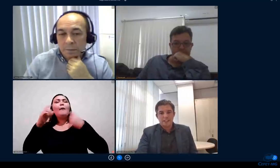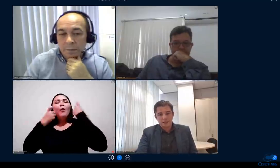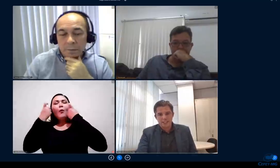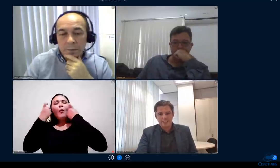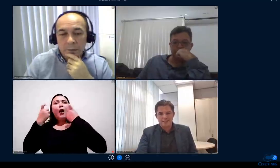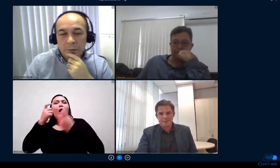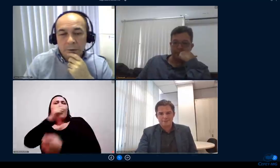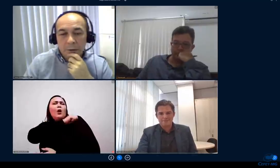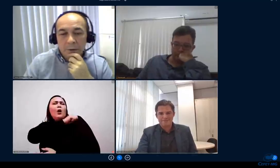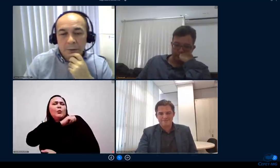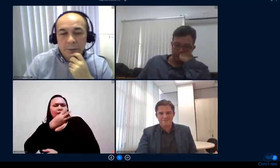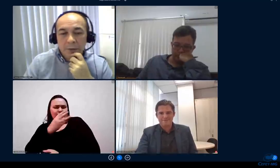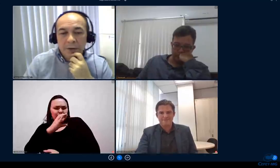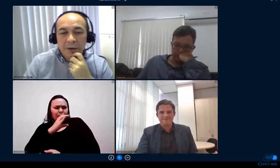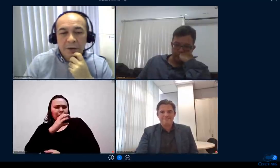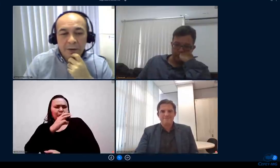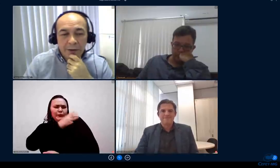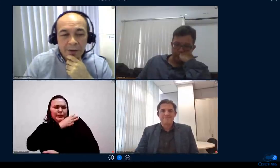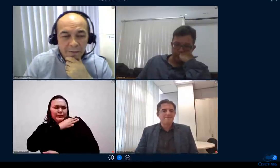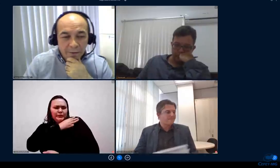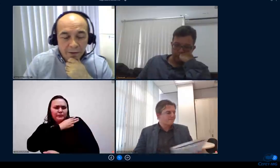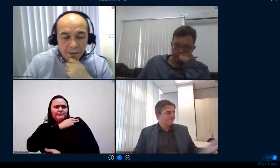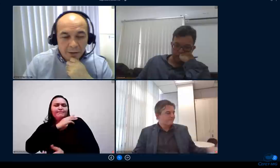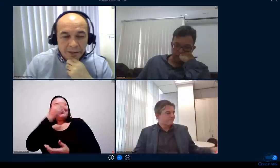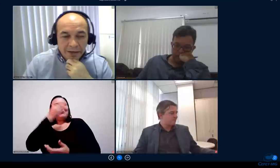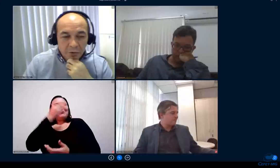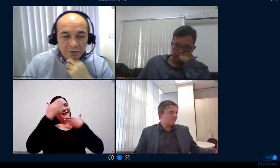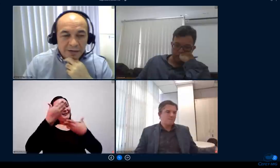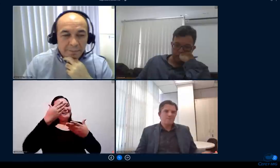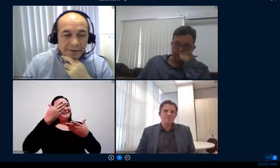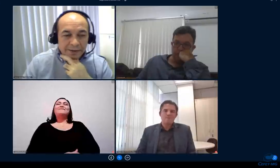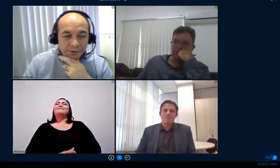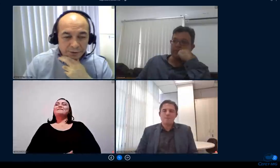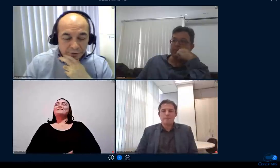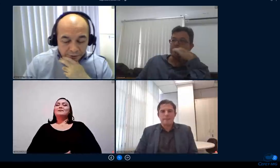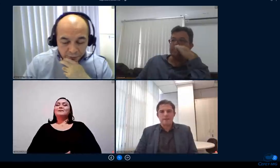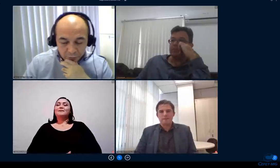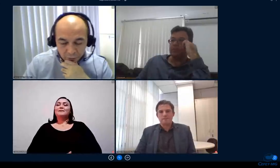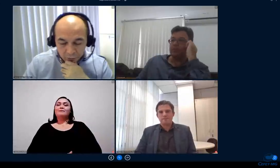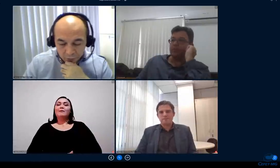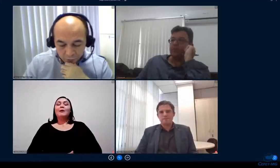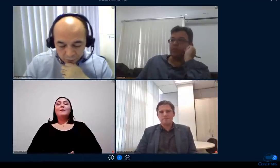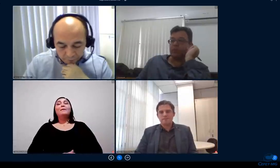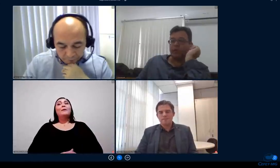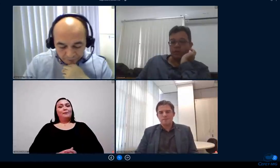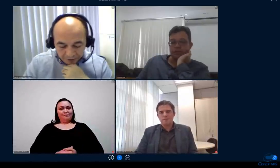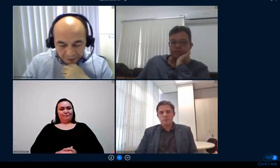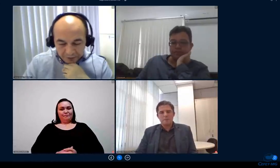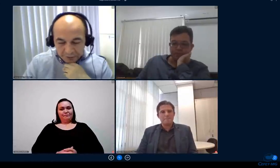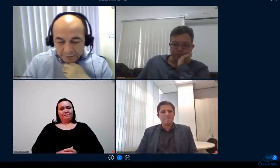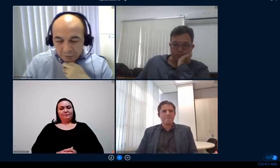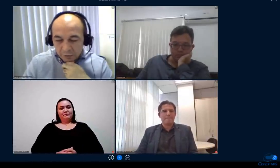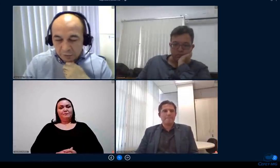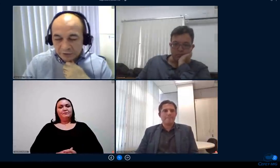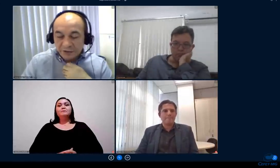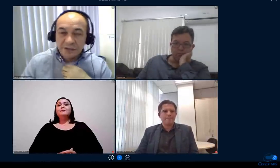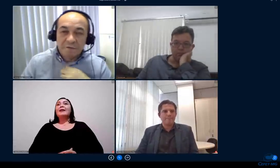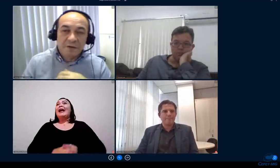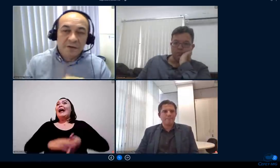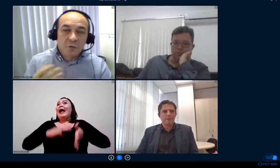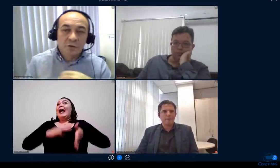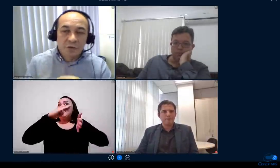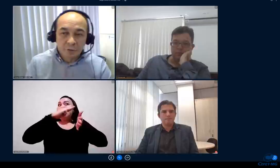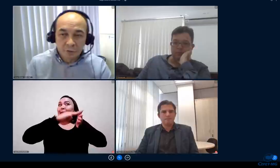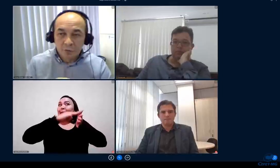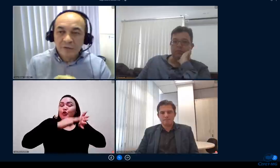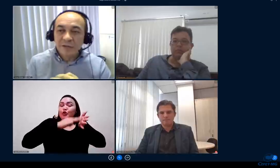desde já agradeço ok da nossa parte a questão da metodologia a gente já